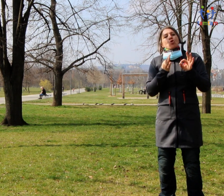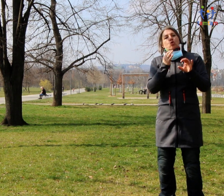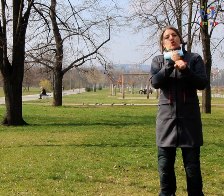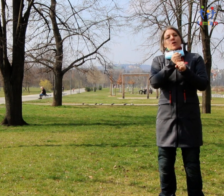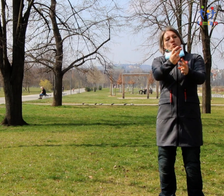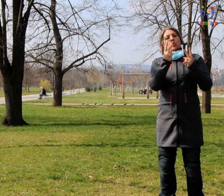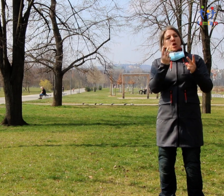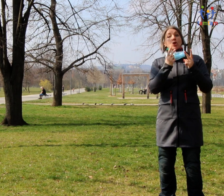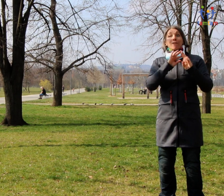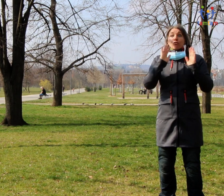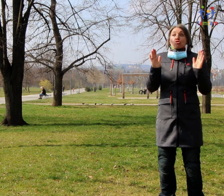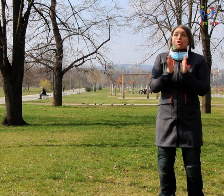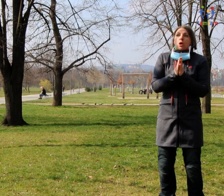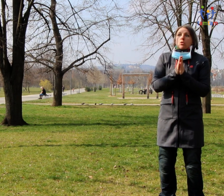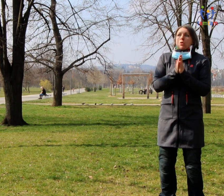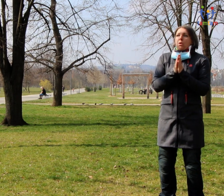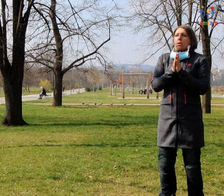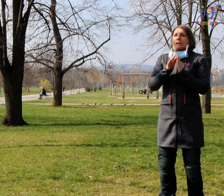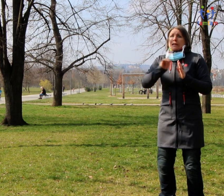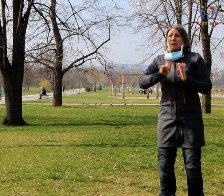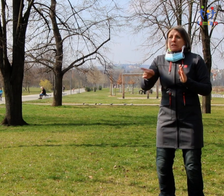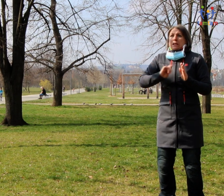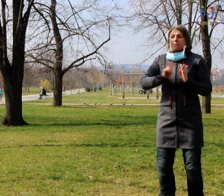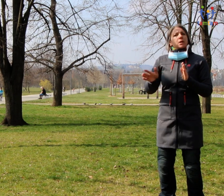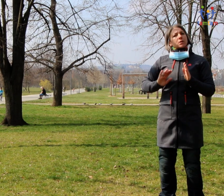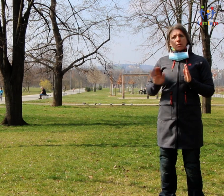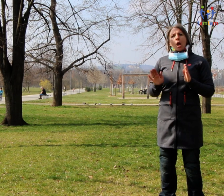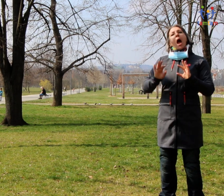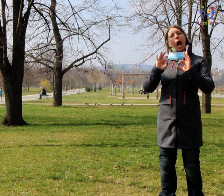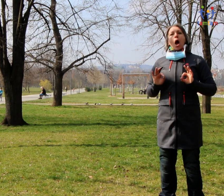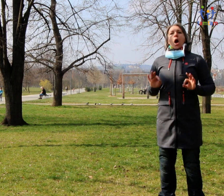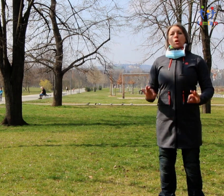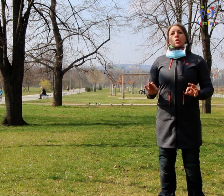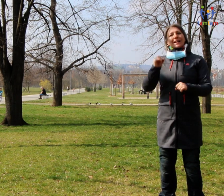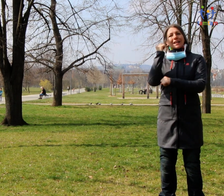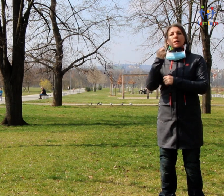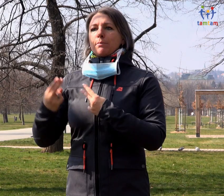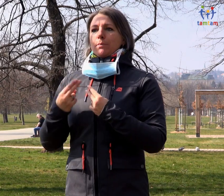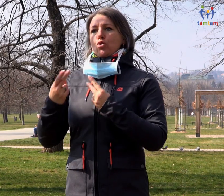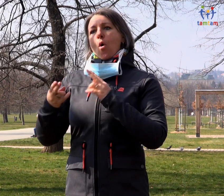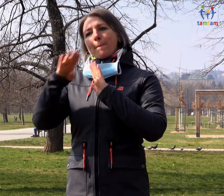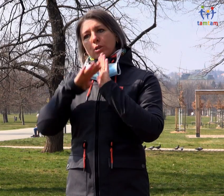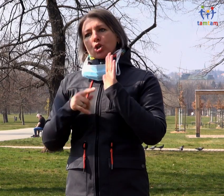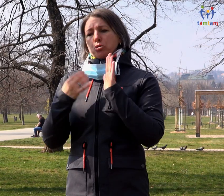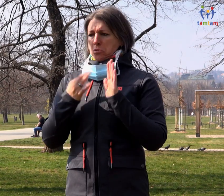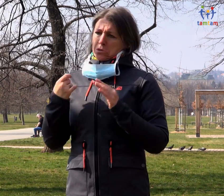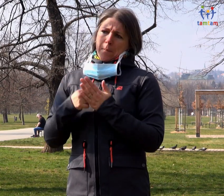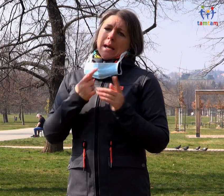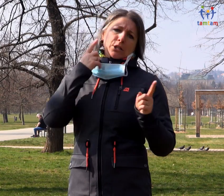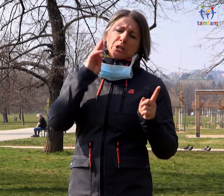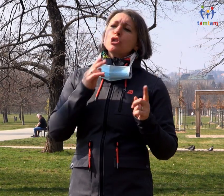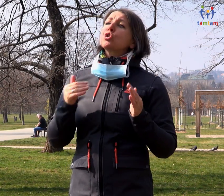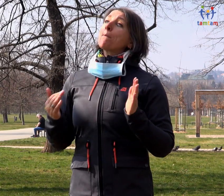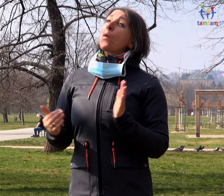abychom nebyli paralyzováni strachem, ale abychom se chránili. Takže dá se říct, ty potřeby máme stejné.